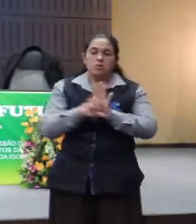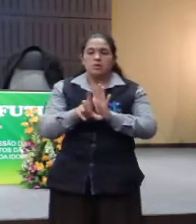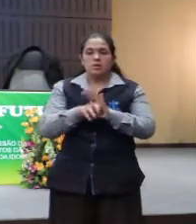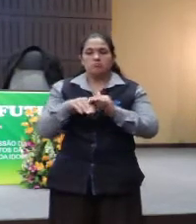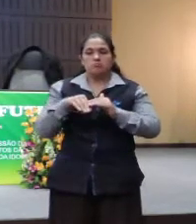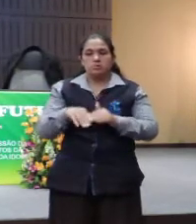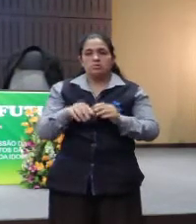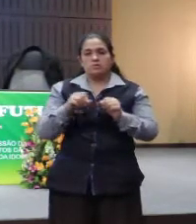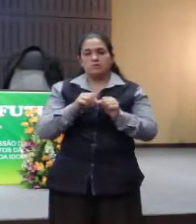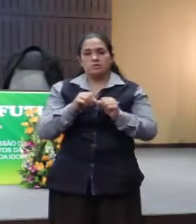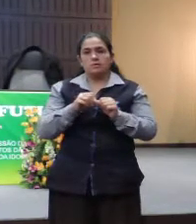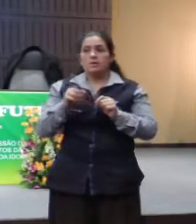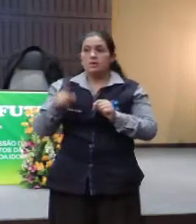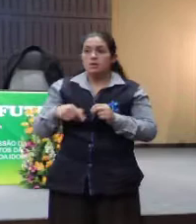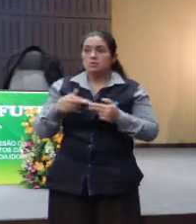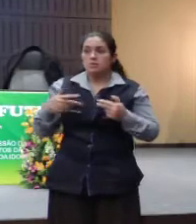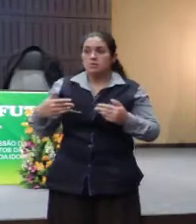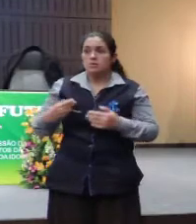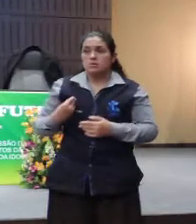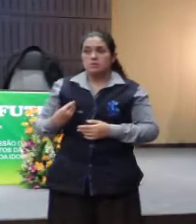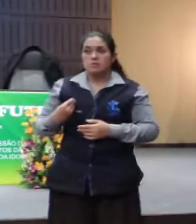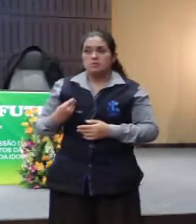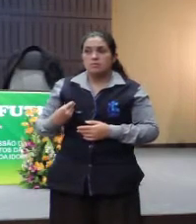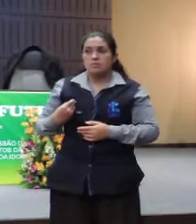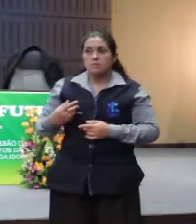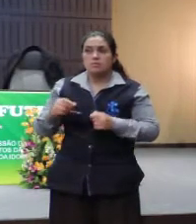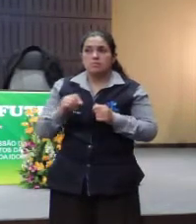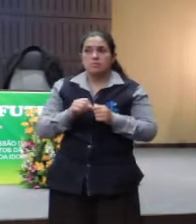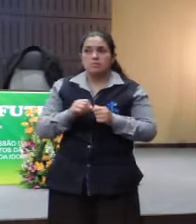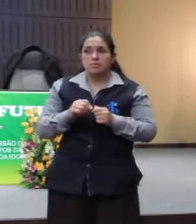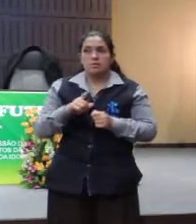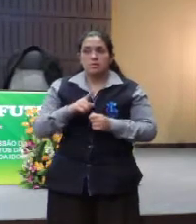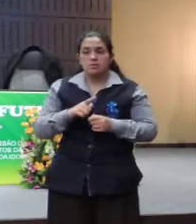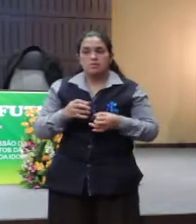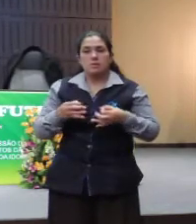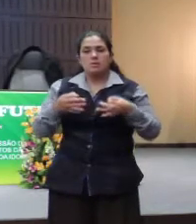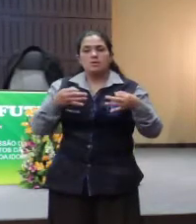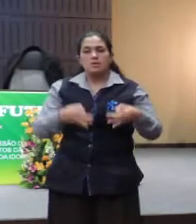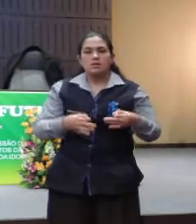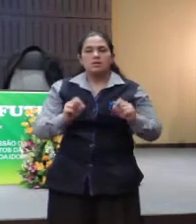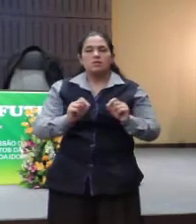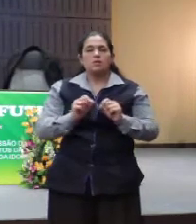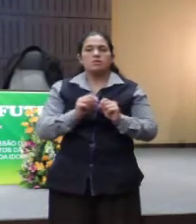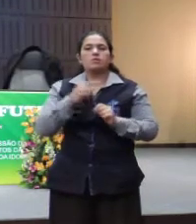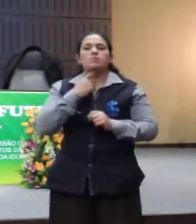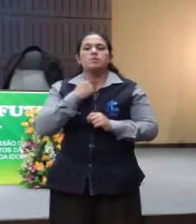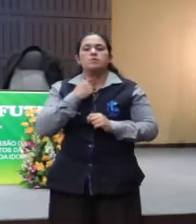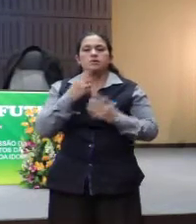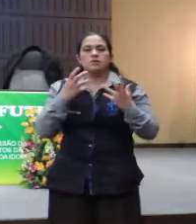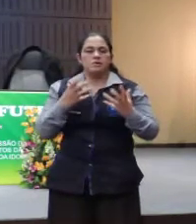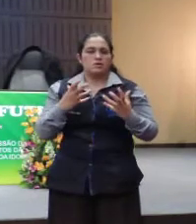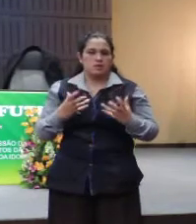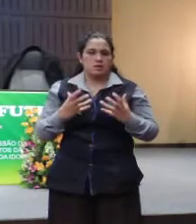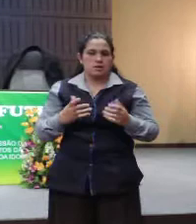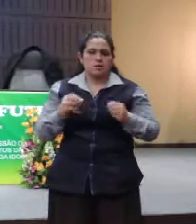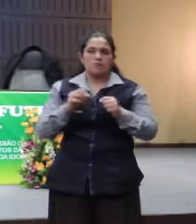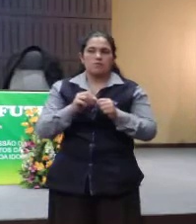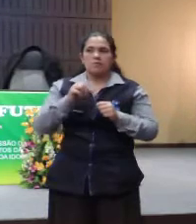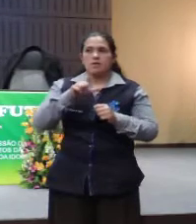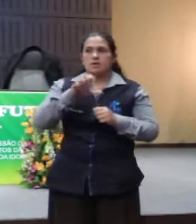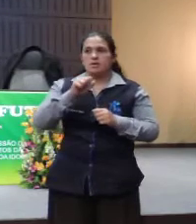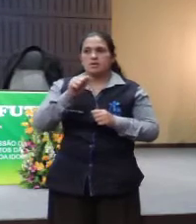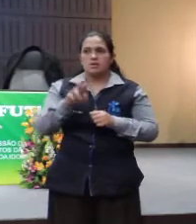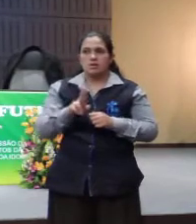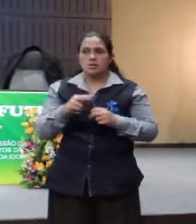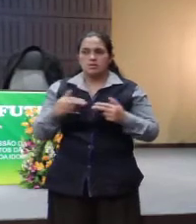E é para isso que nós existimos, para fazer com que se garante, independente da vontade daquele que queira lesar alguém